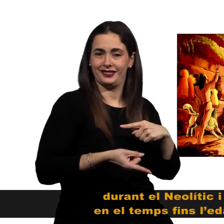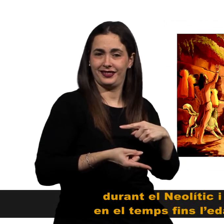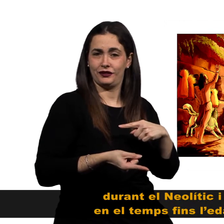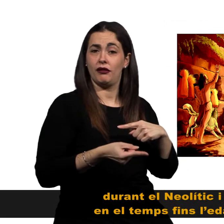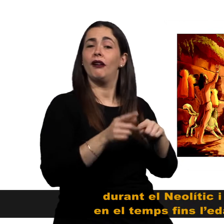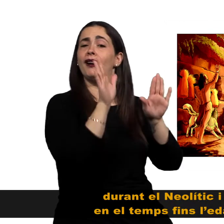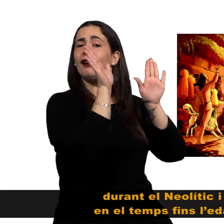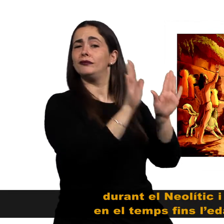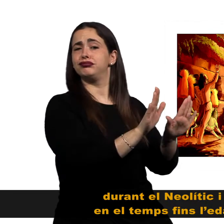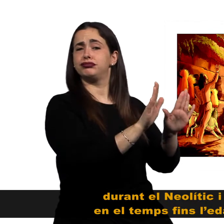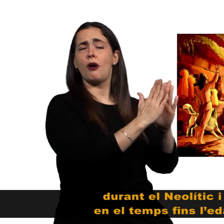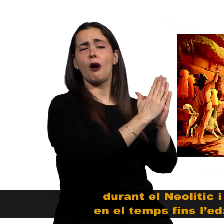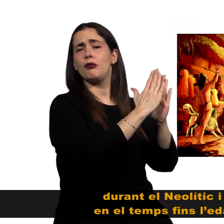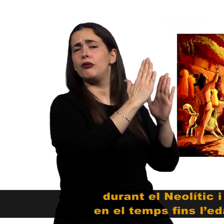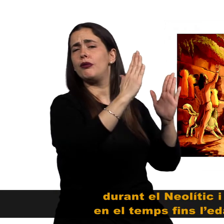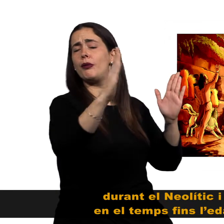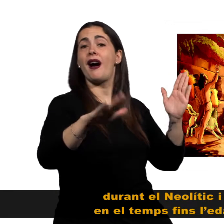perpetua en el temps fins l'edat del Bronze.